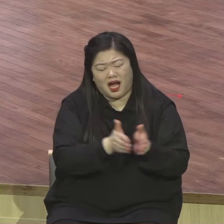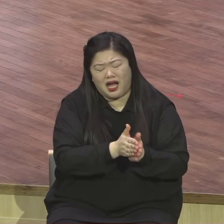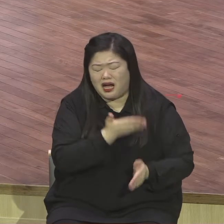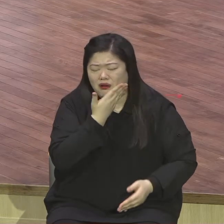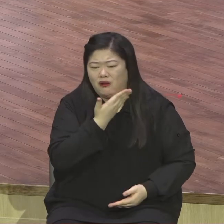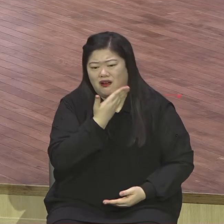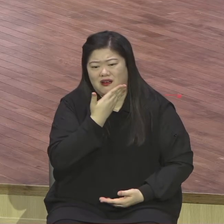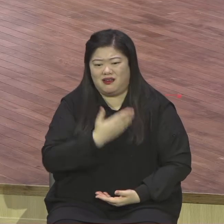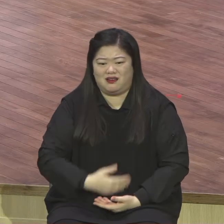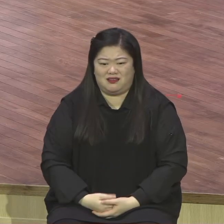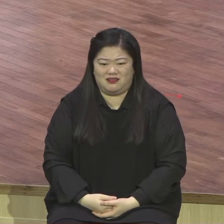결국은 뭐요